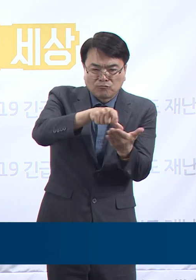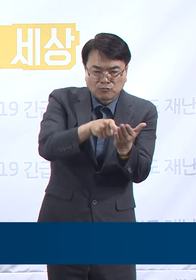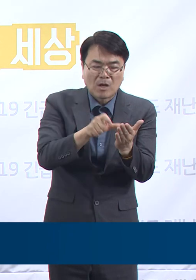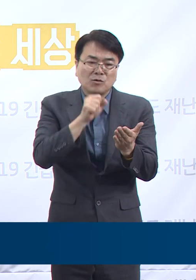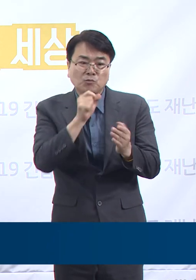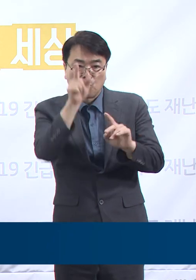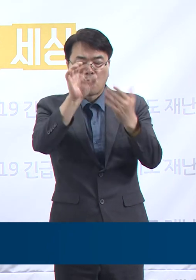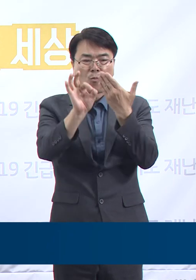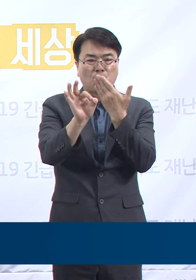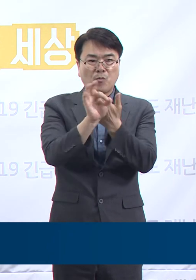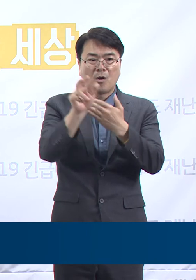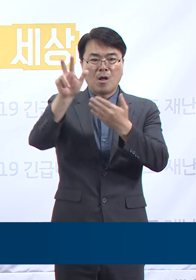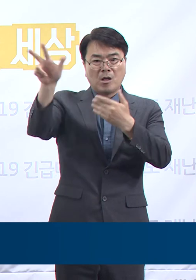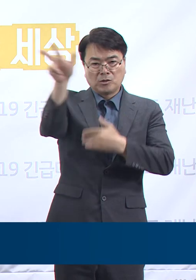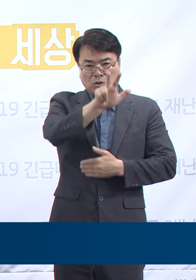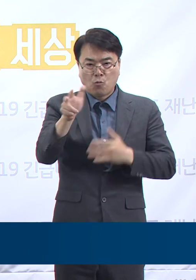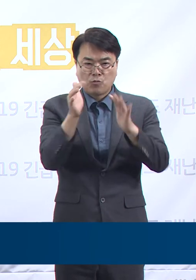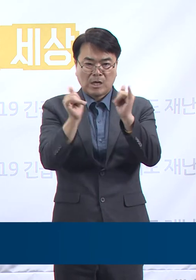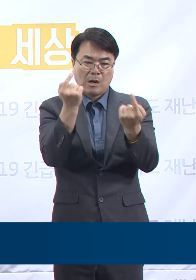높은 수준이었습니다.